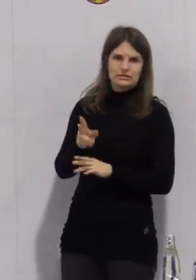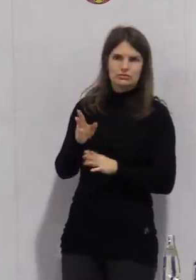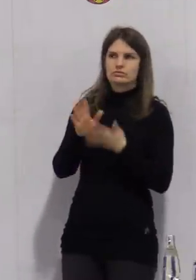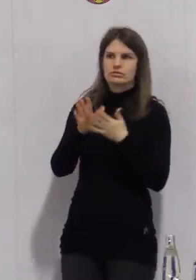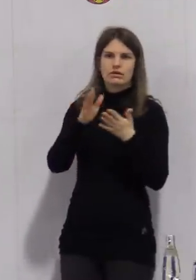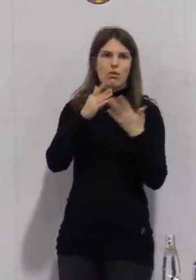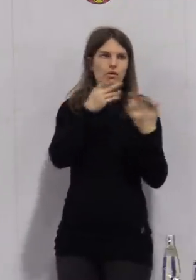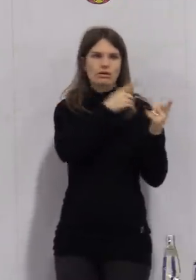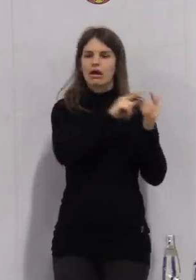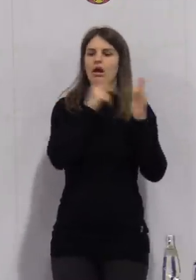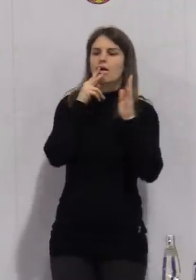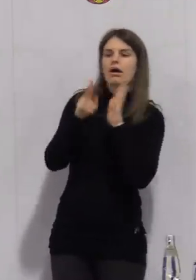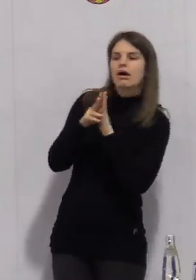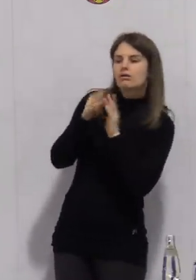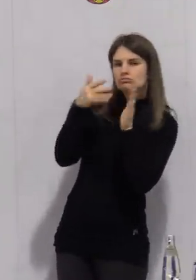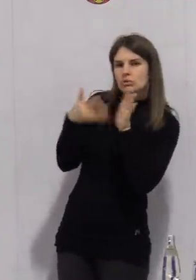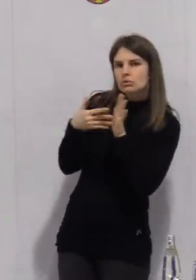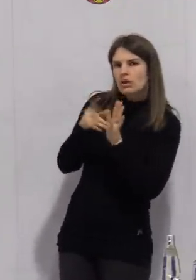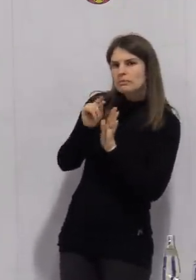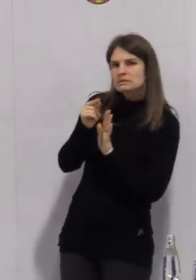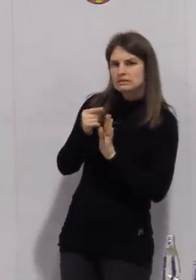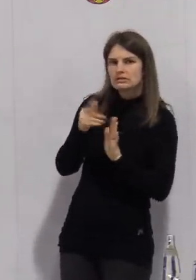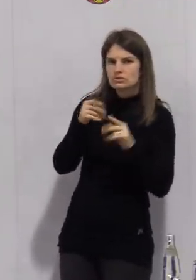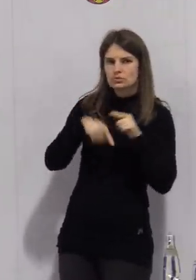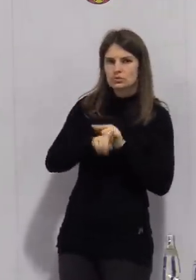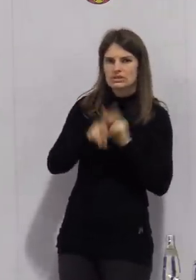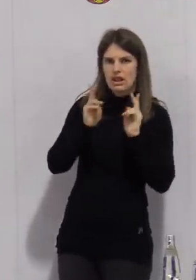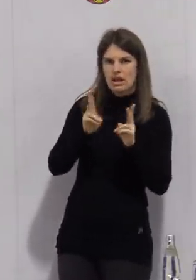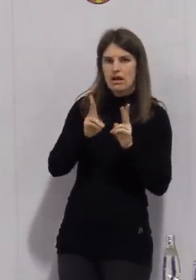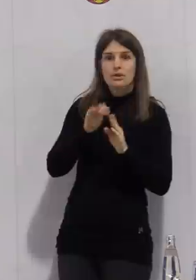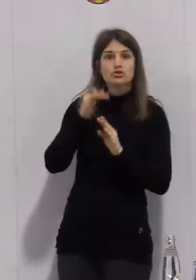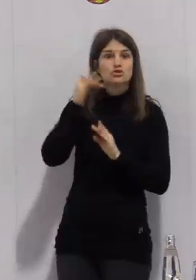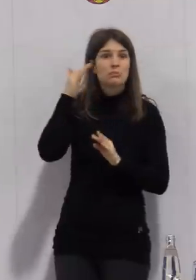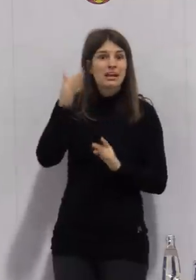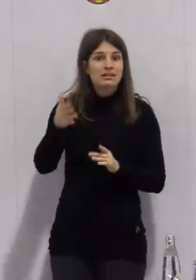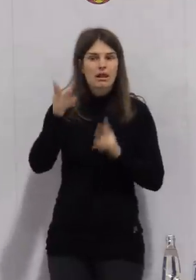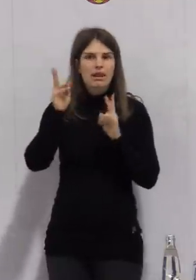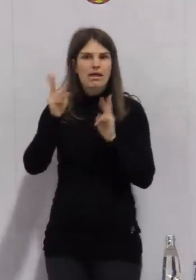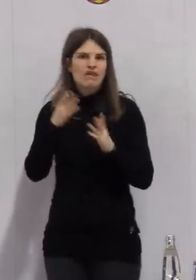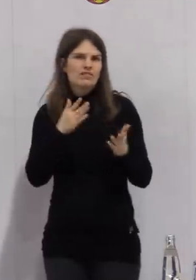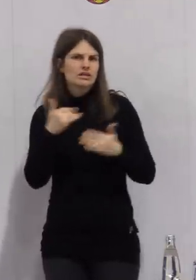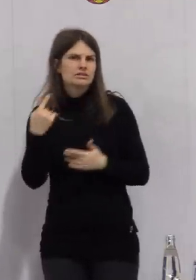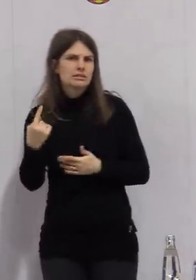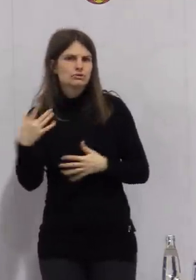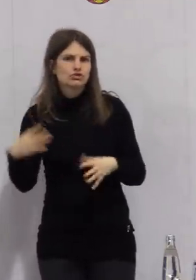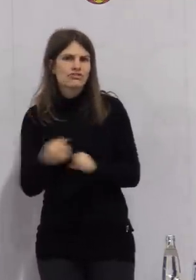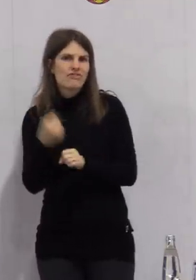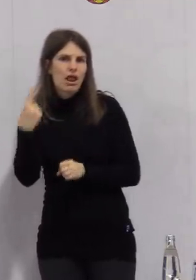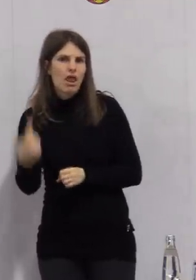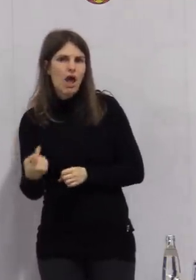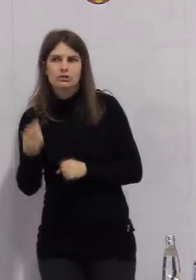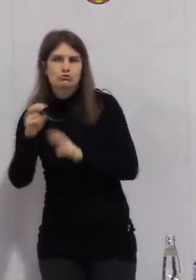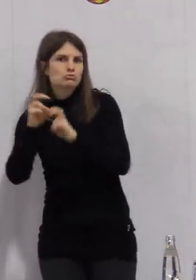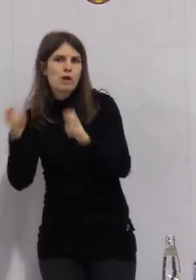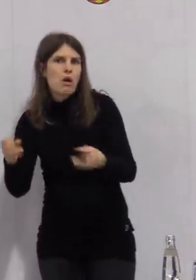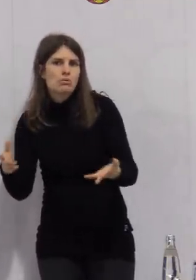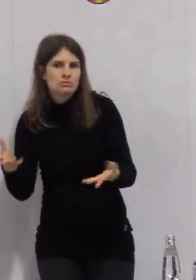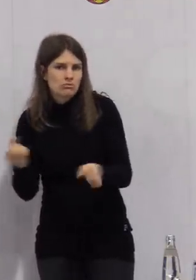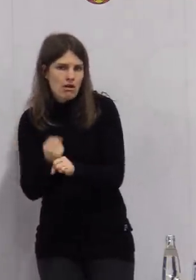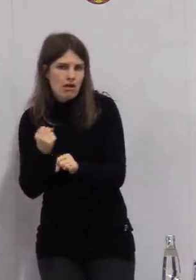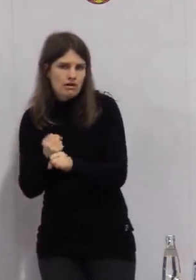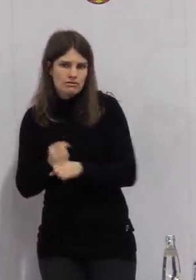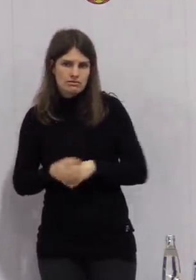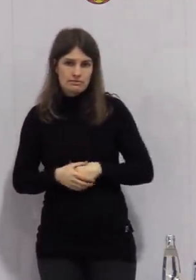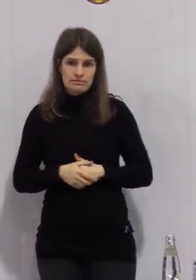und Anleitung, die die Kinder dann aber später mal alleine, vielleicht sogar zu Hause anwenden können.